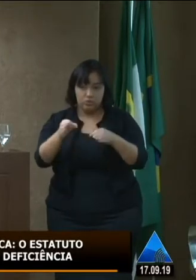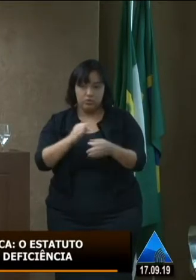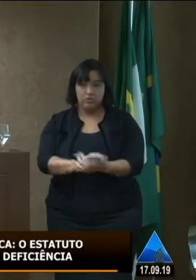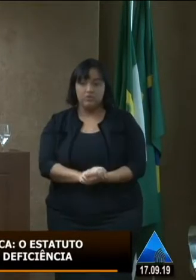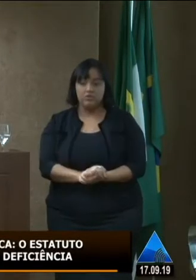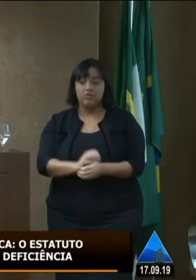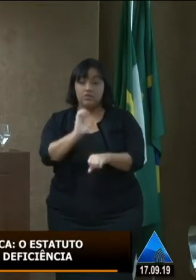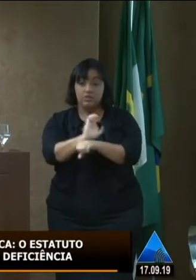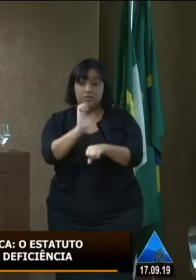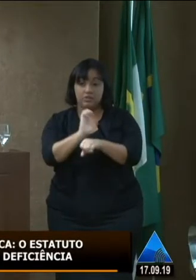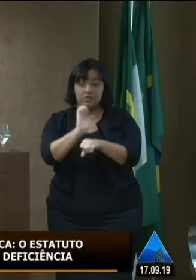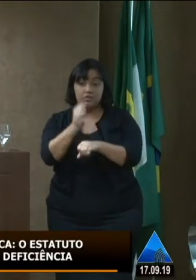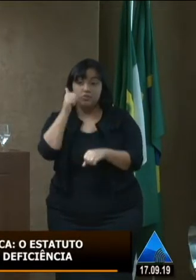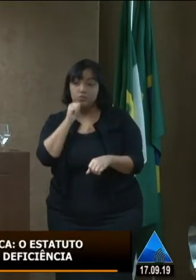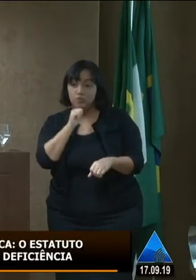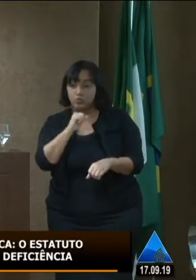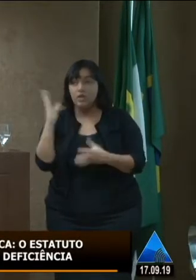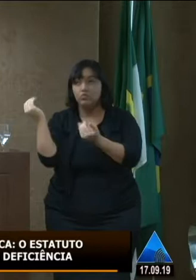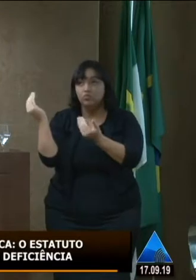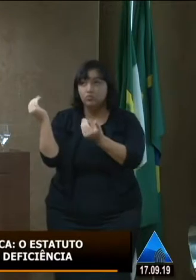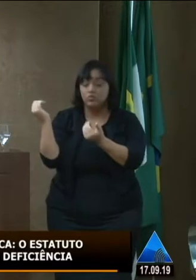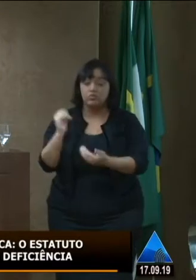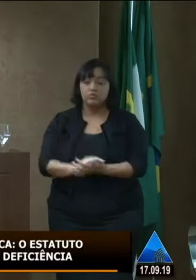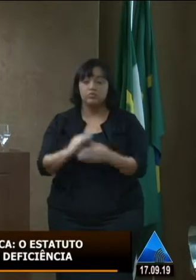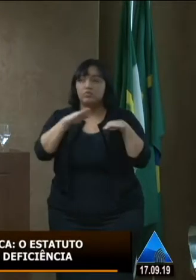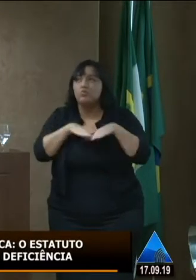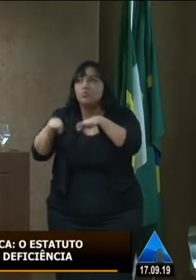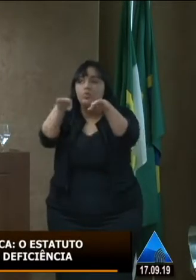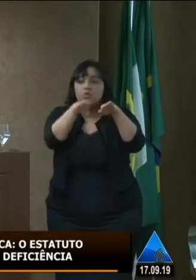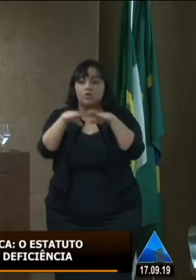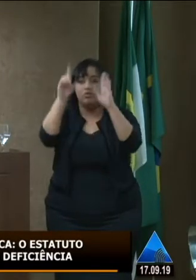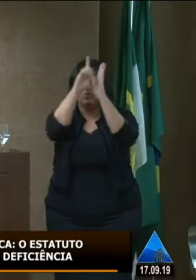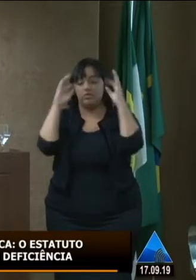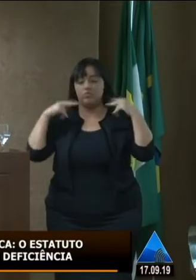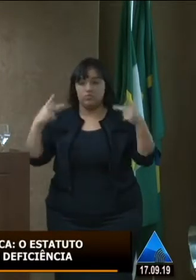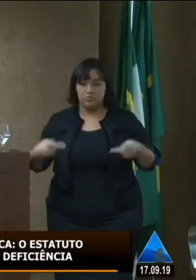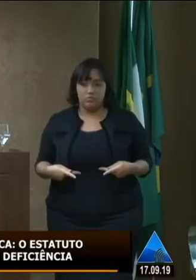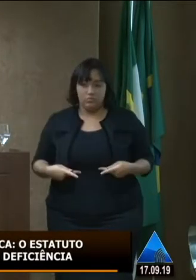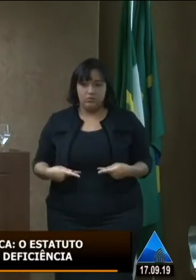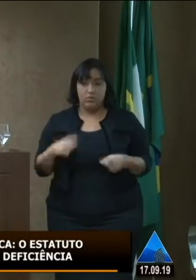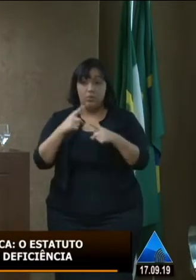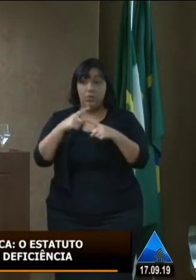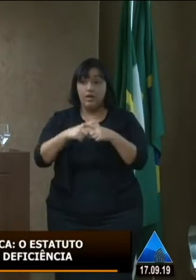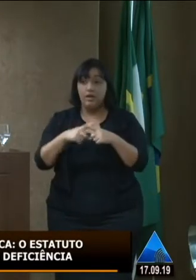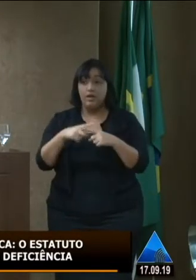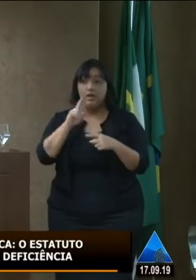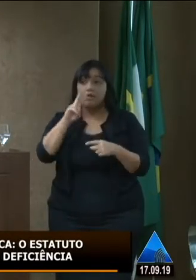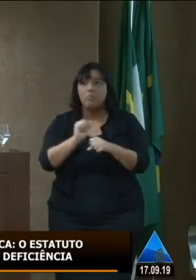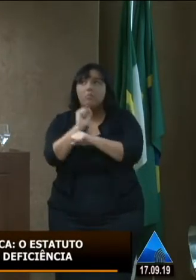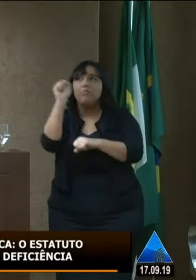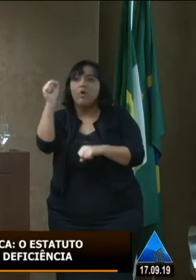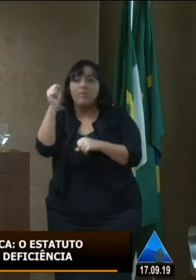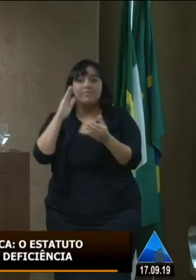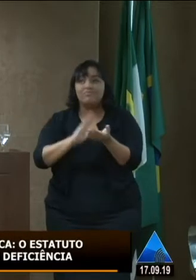juventude igualdade racial e direitos humanos mas ela é muito grande exatamente porque muito grande é a demanda por